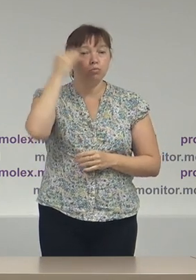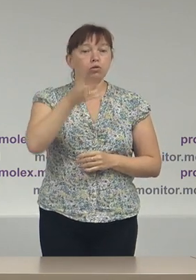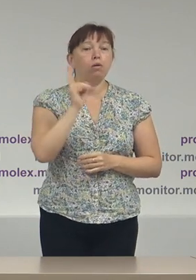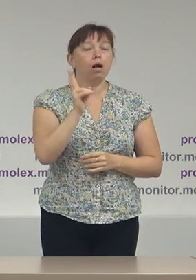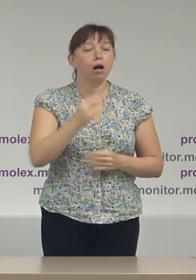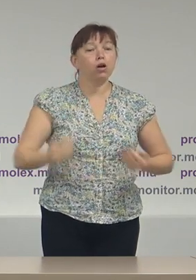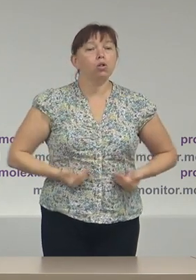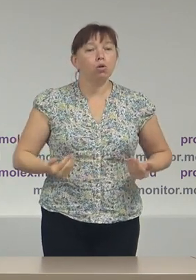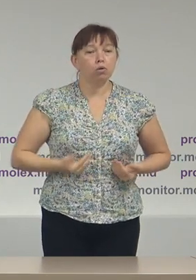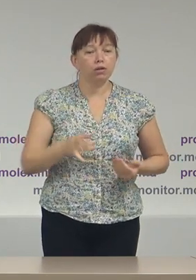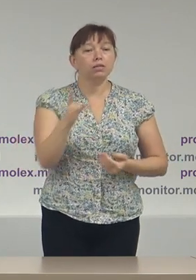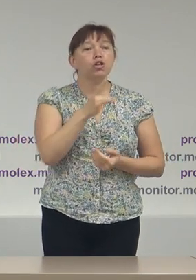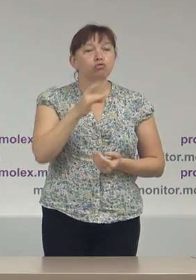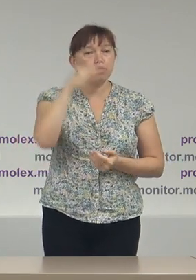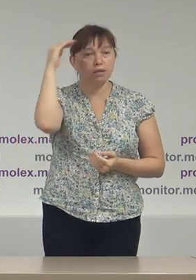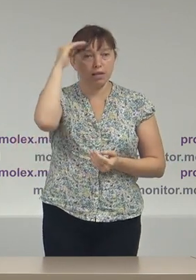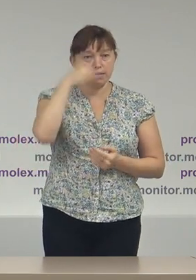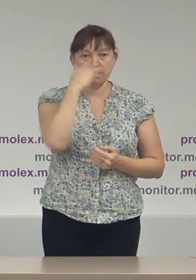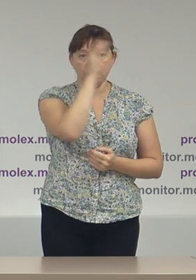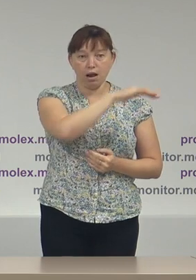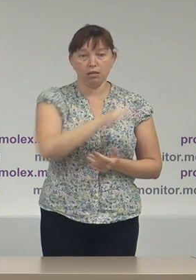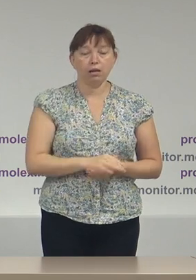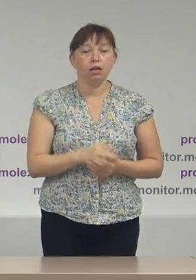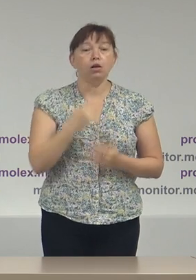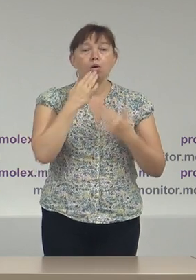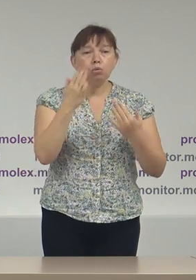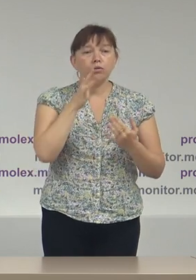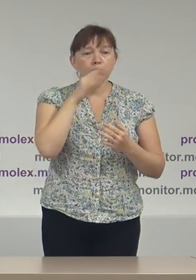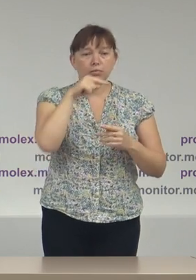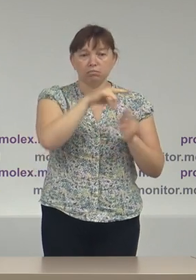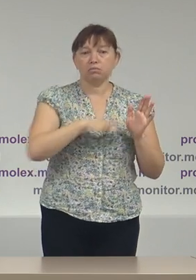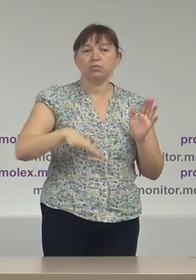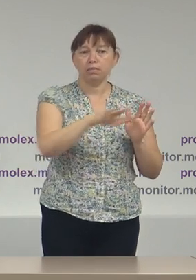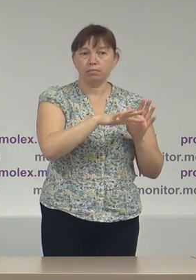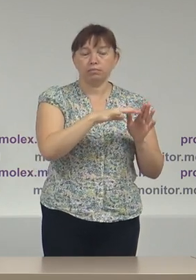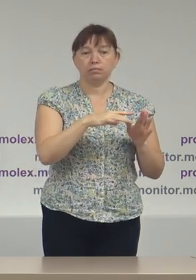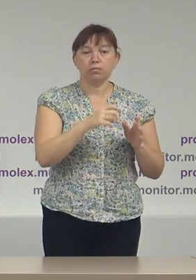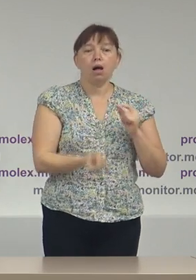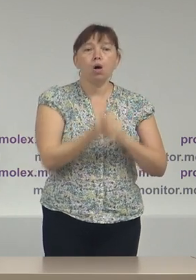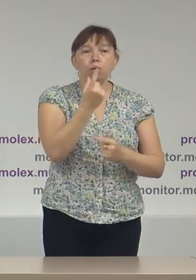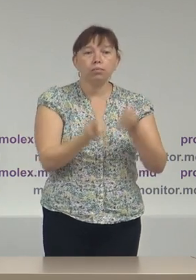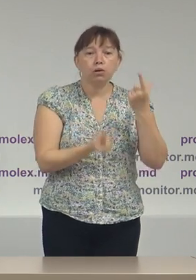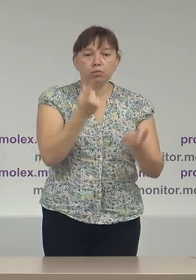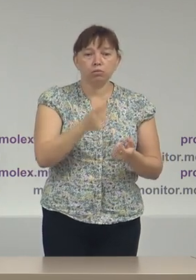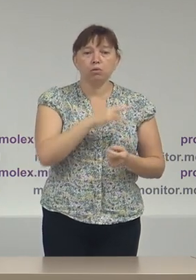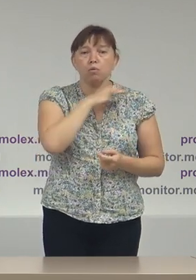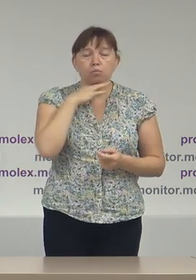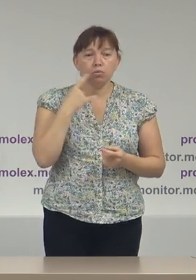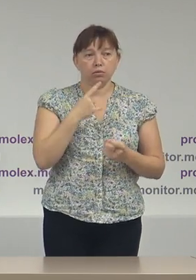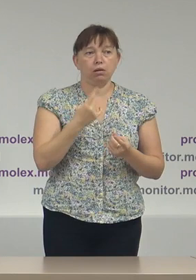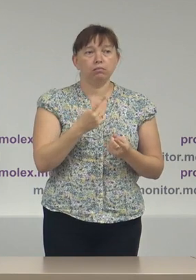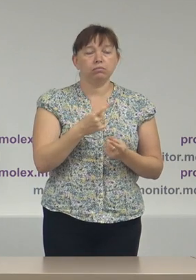care locuiesc în regiunea transnistriană, în ultimul timp, în spațiul public, că au apărut destule